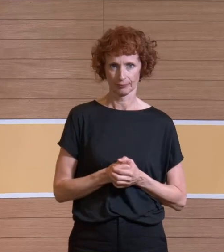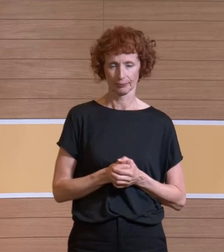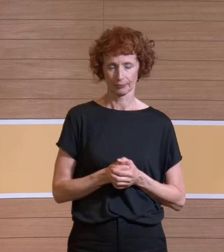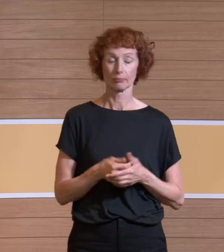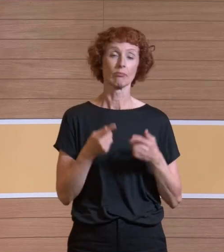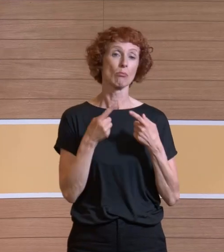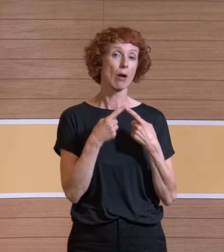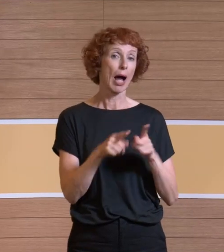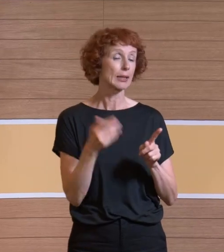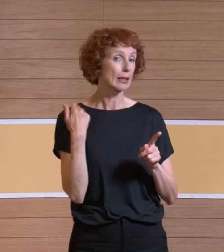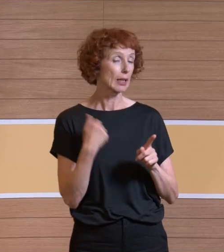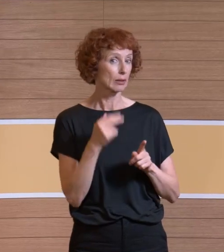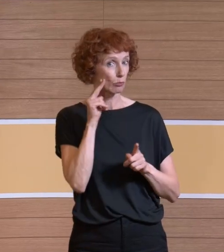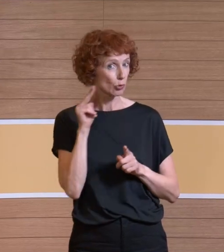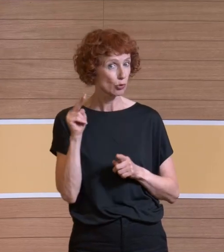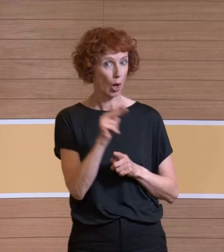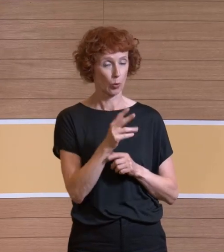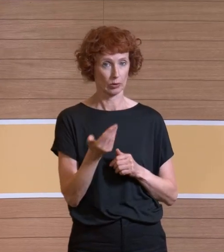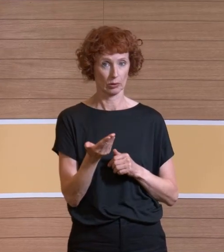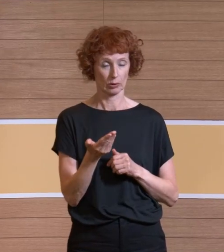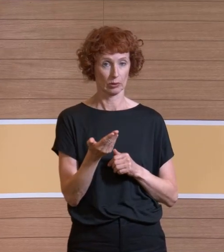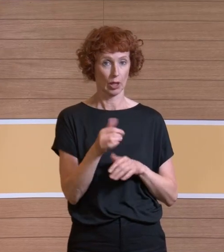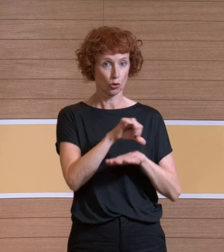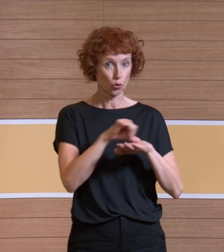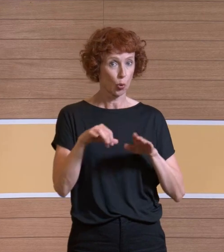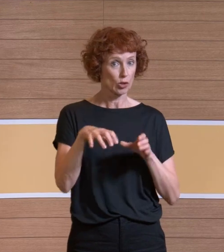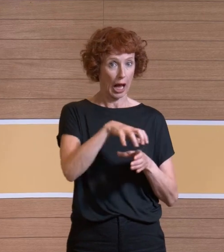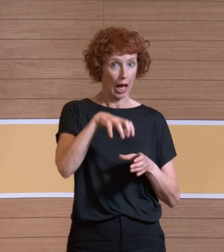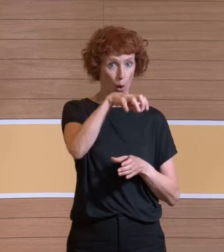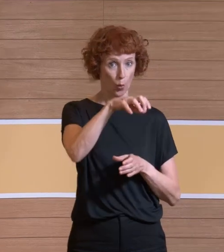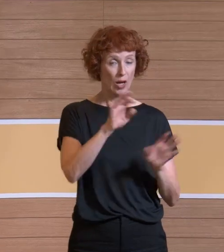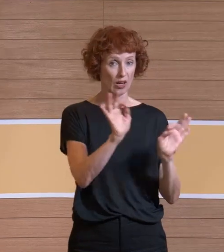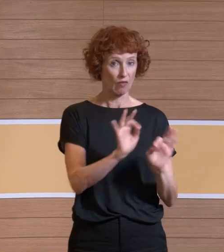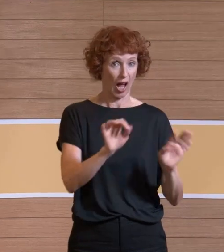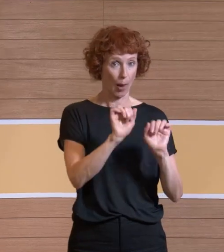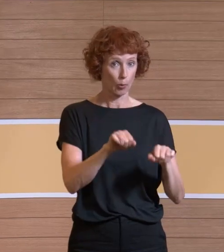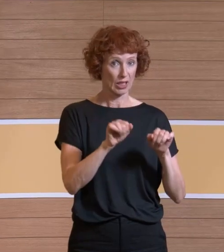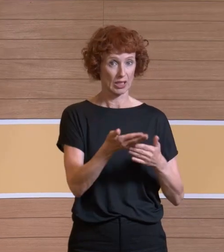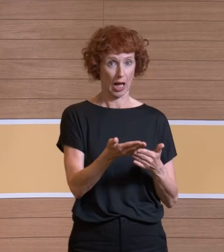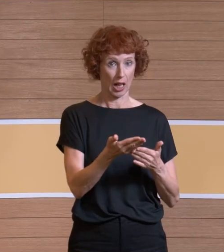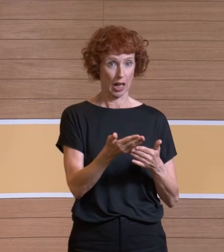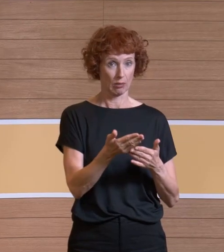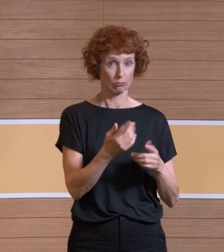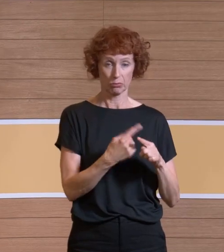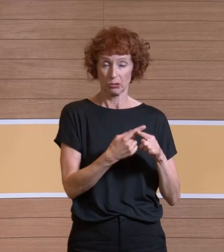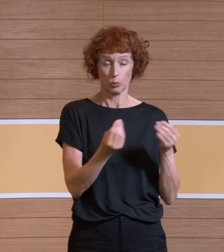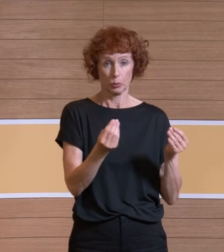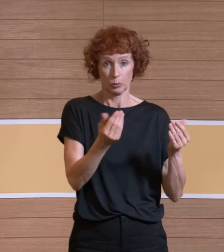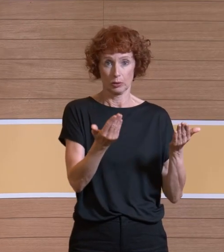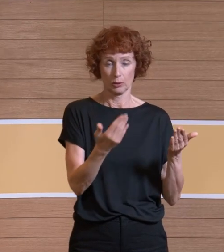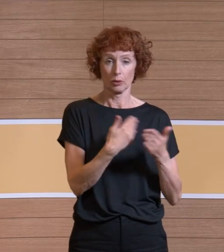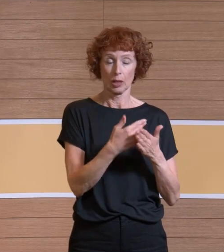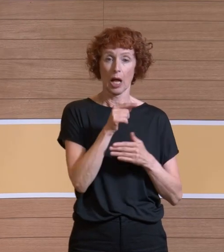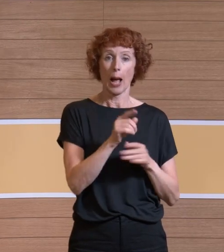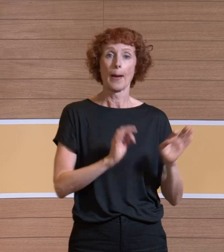anschaut, wo wir bei chirurgischem Rauch liegen als Gefahrenpotenzial mit allem, was hinten dran hängt, da sind wir bei